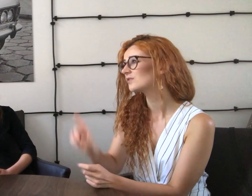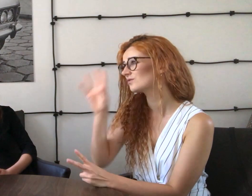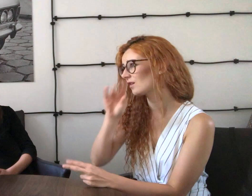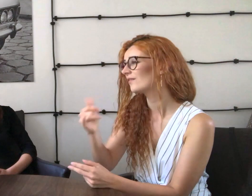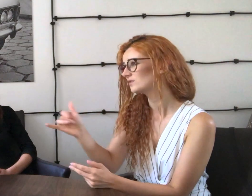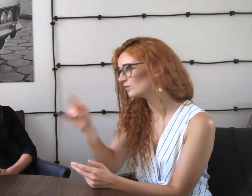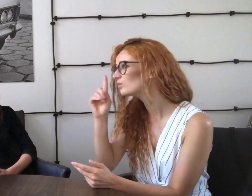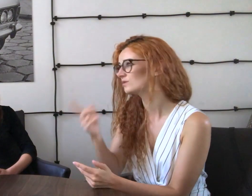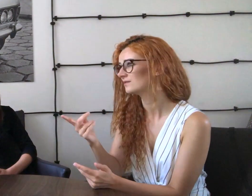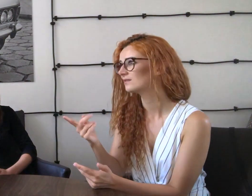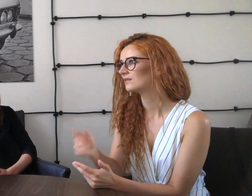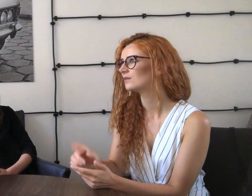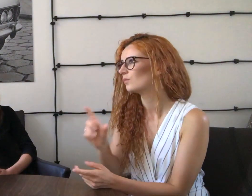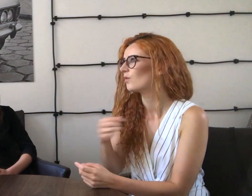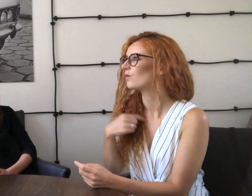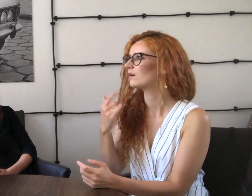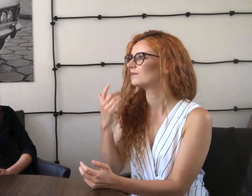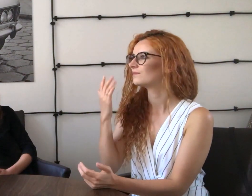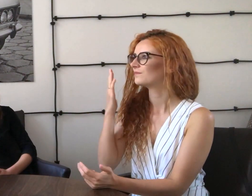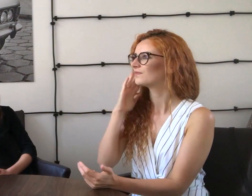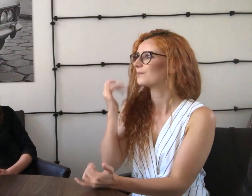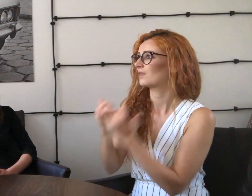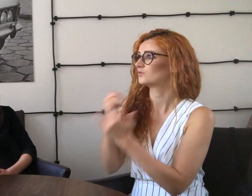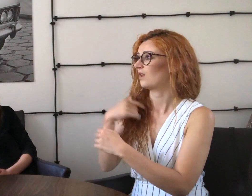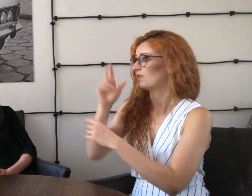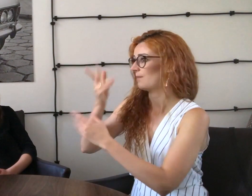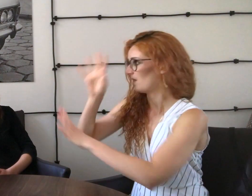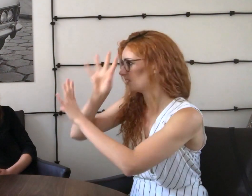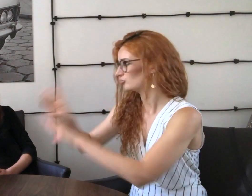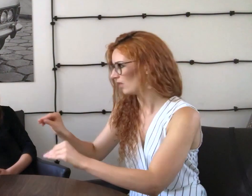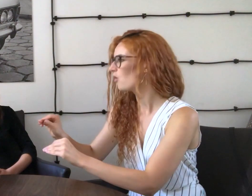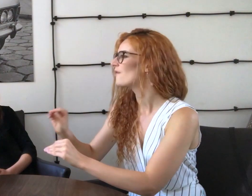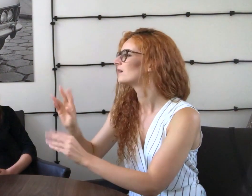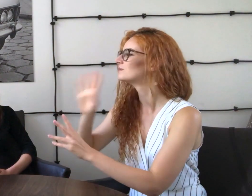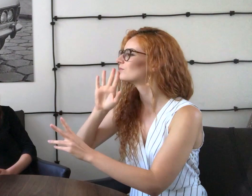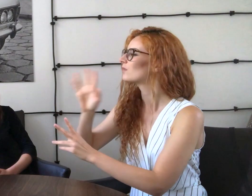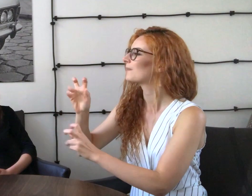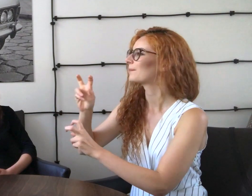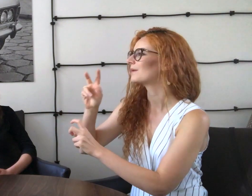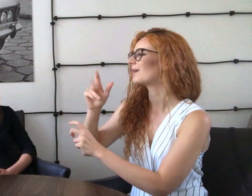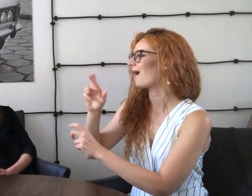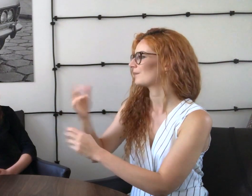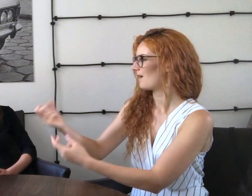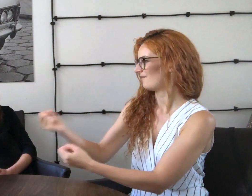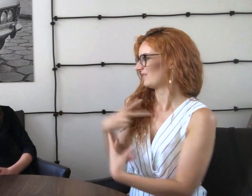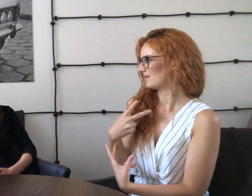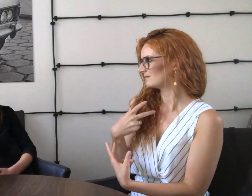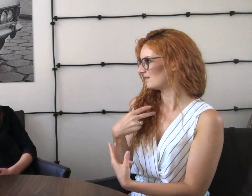Też szanować innych ludzi, bo wiem, jeżeli ja nie będę szanowała innych, to tak jakby karma